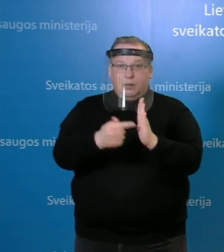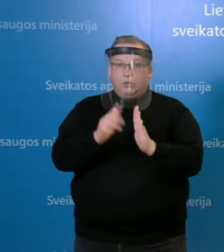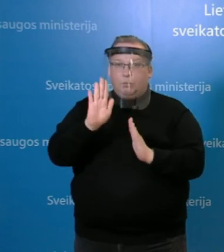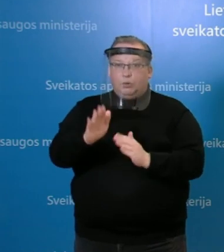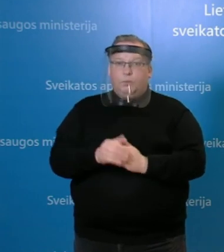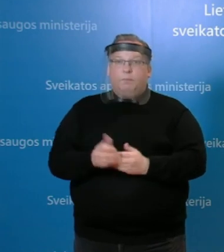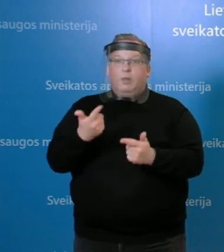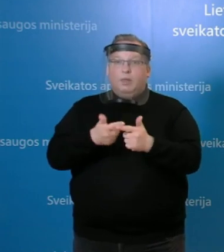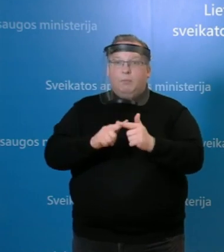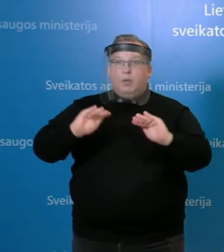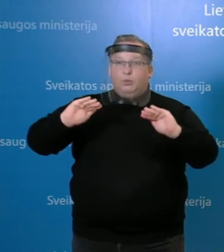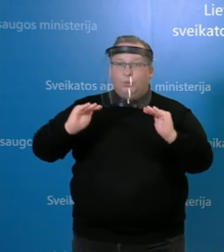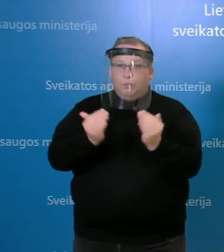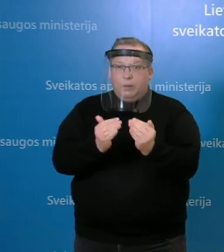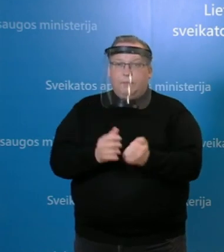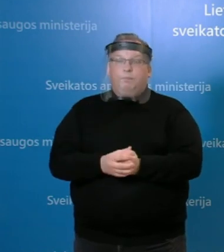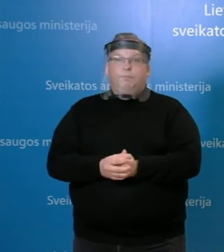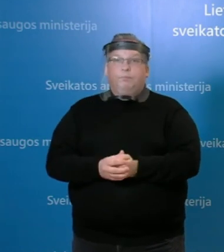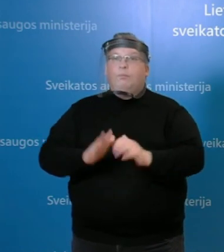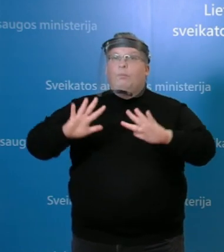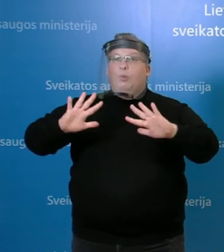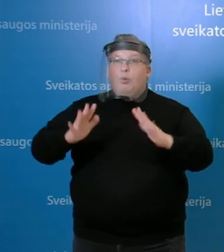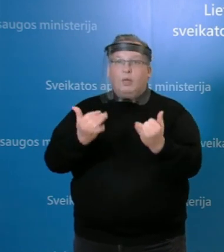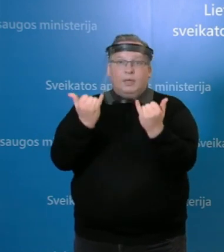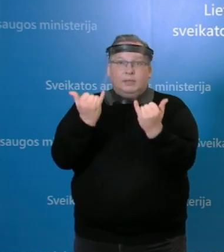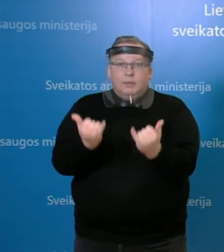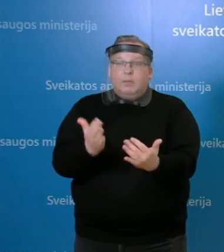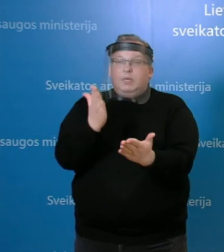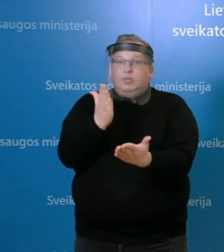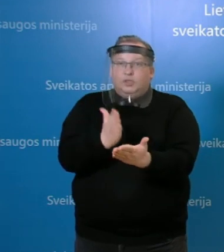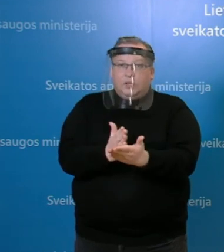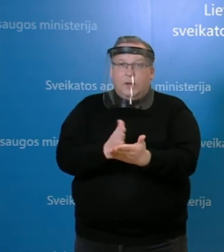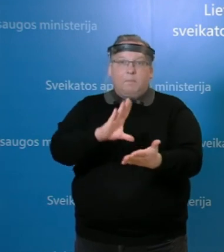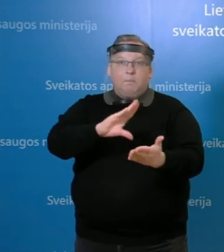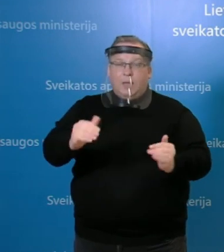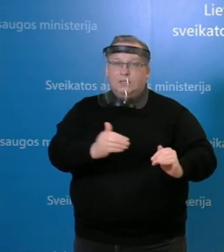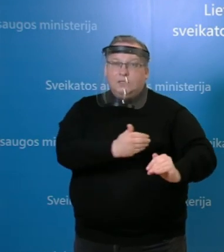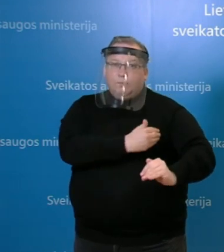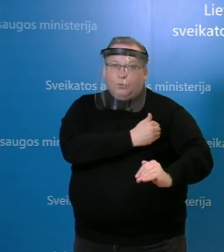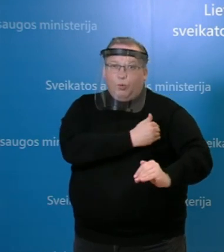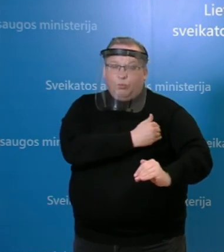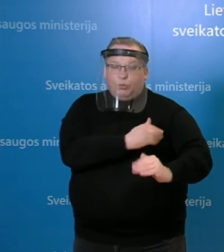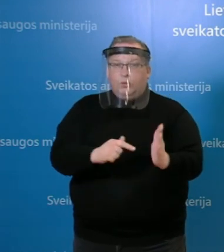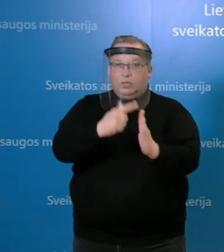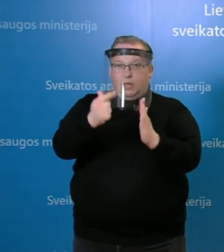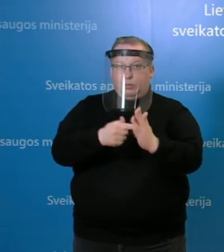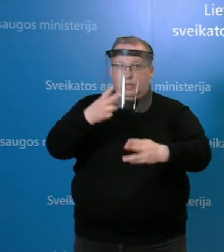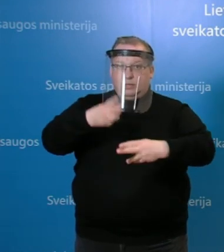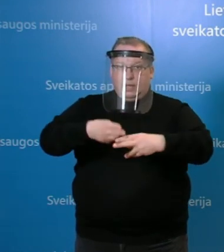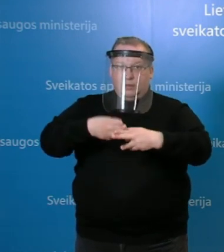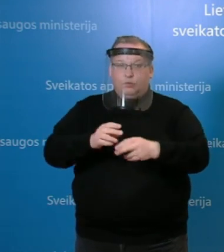Labai trumpai leisti, tai kokie dalis šiuo metu yra be simptomis ar gančiui? Šiuo metu